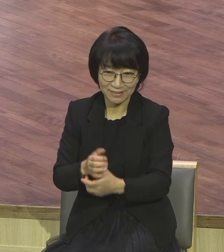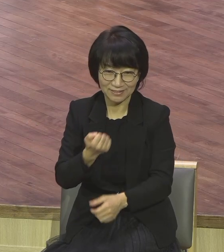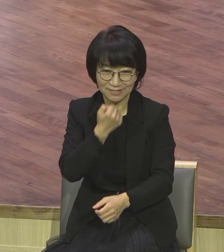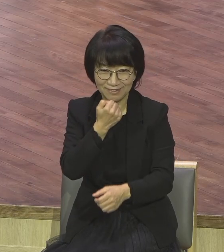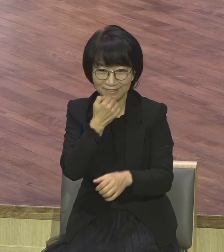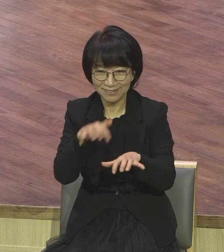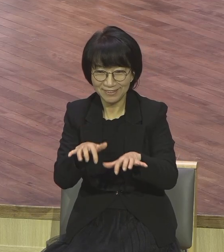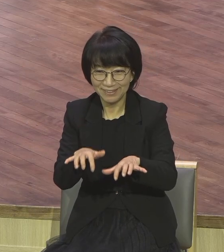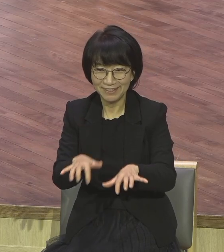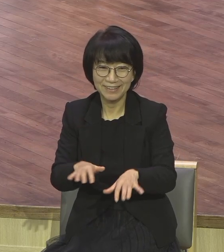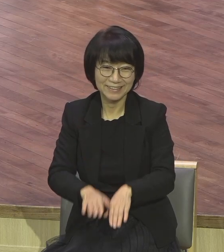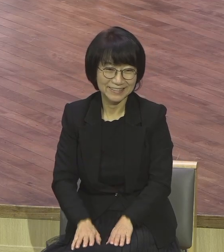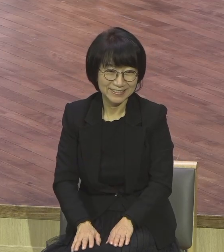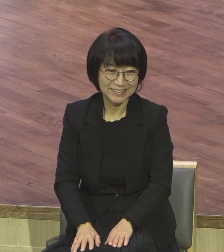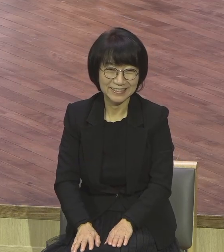기네스북 기네스북 그게